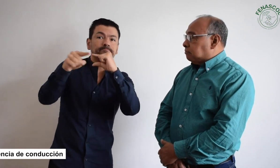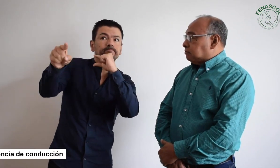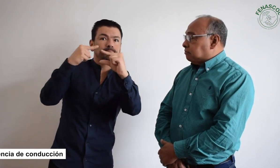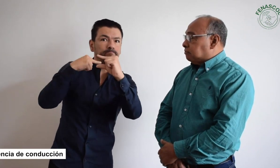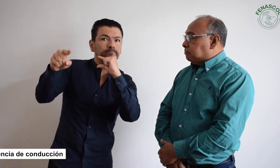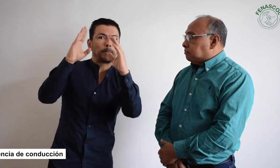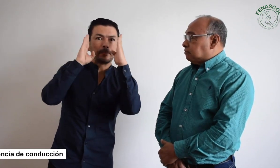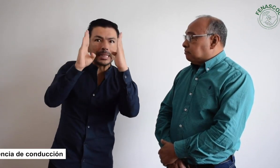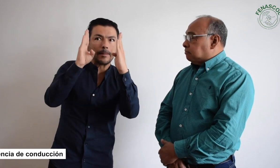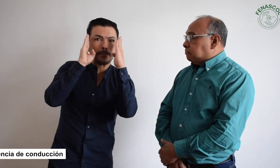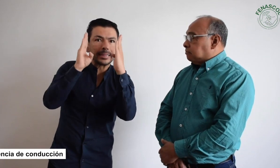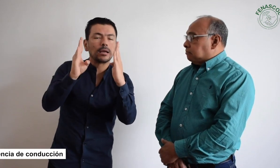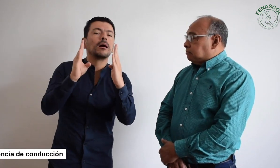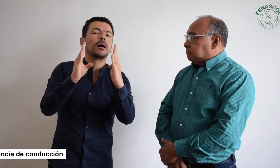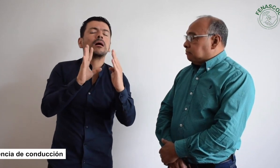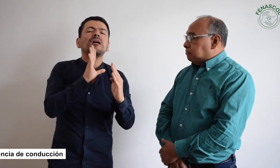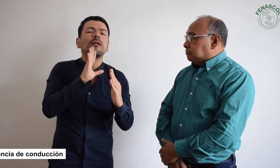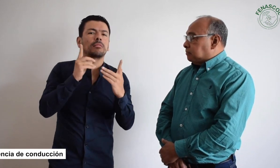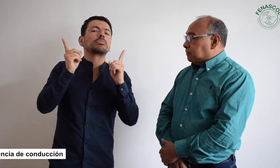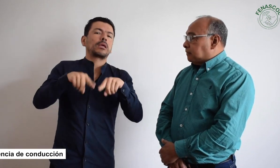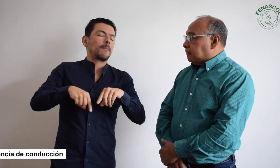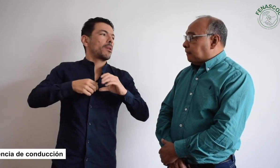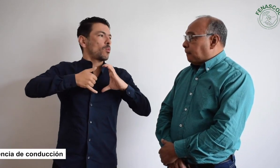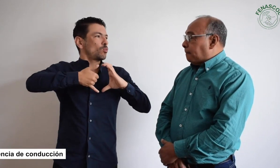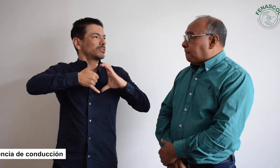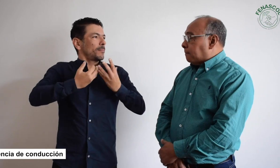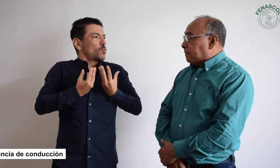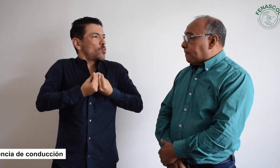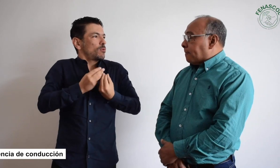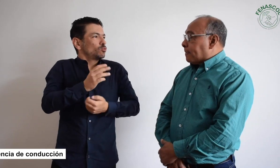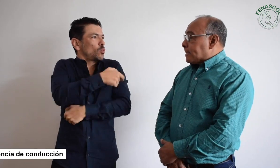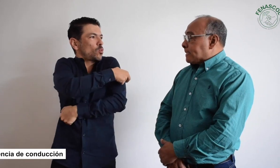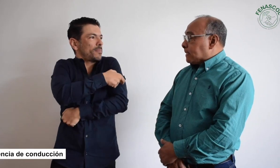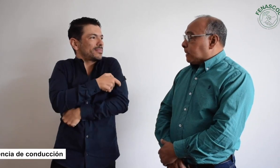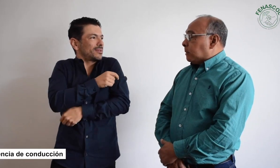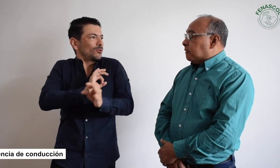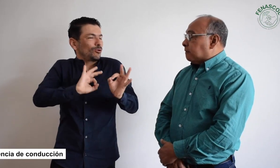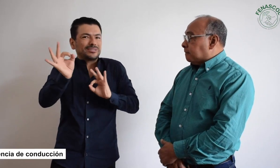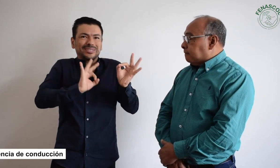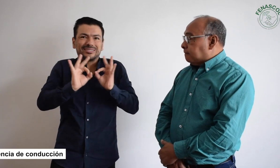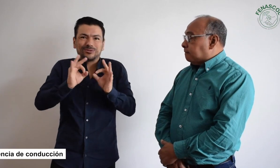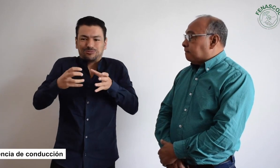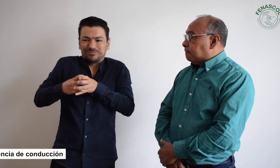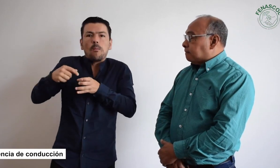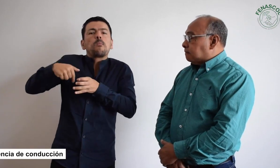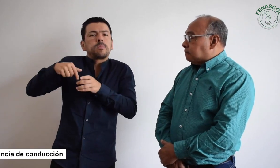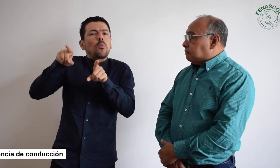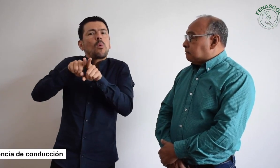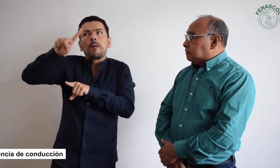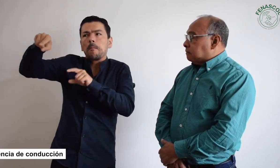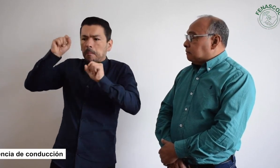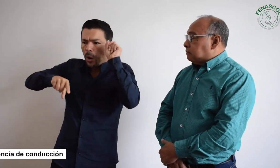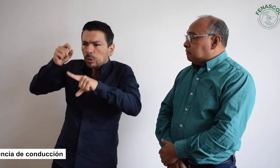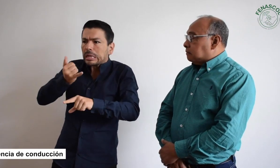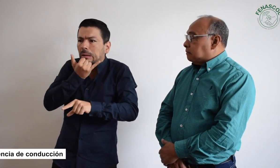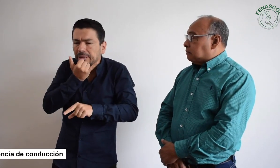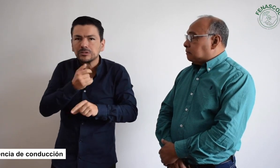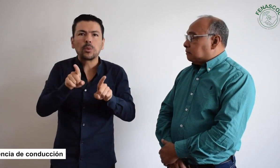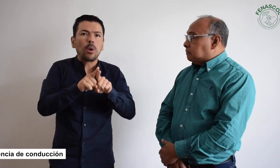Fenasco ya hemos estado pendientes, hemos cumplido nuestros compromisos. También el grupo de WhatsApp del Comité Logístico del